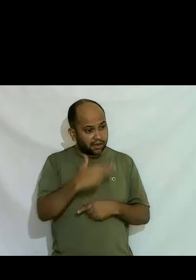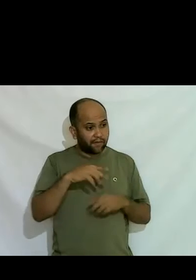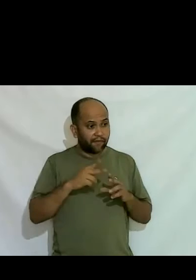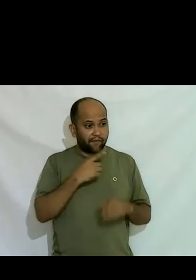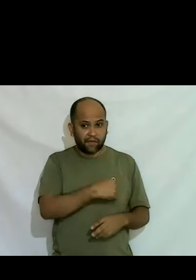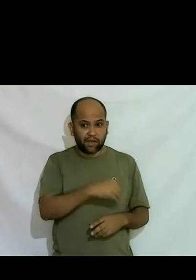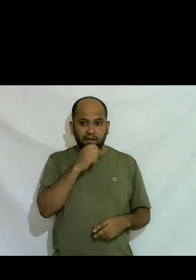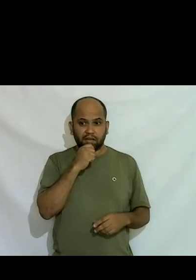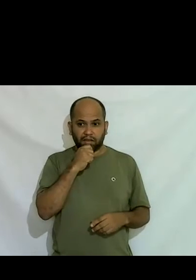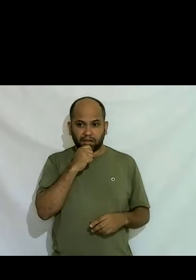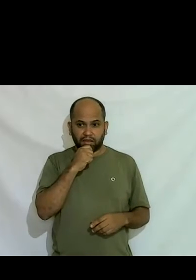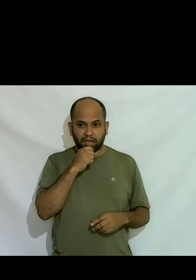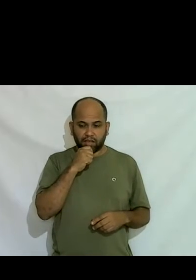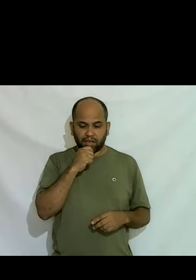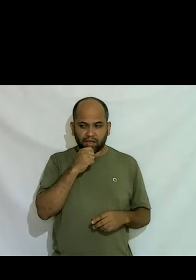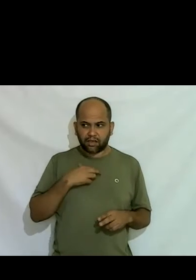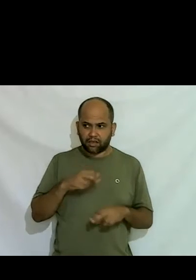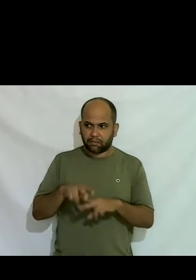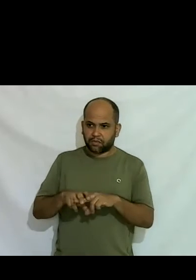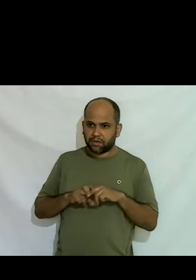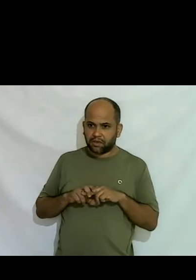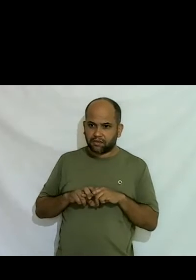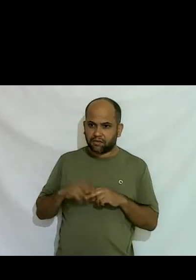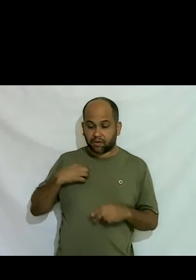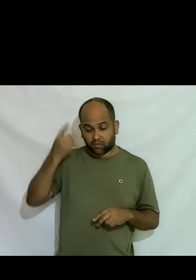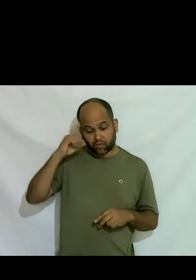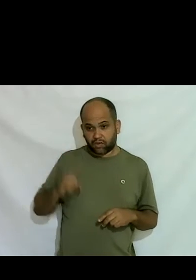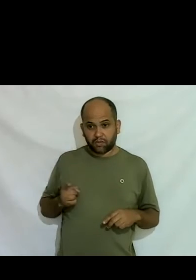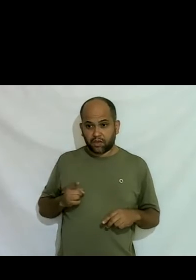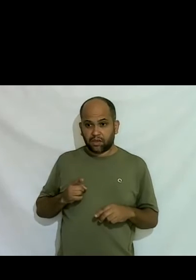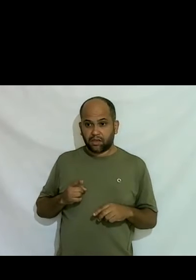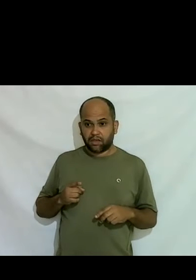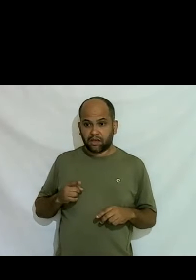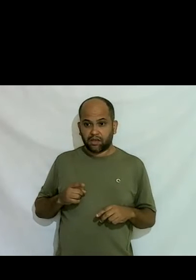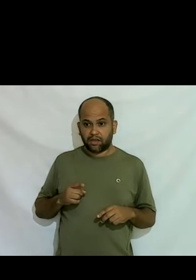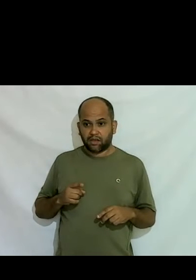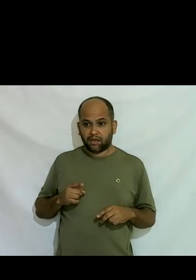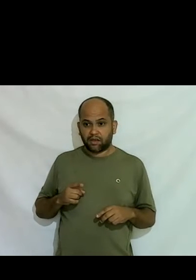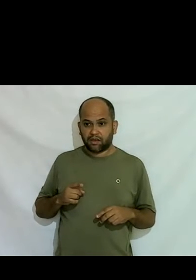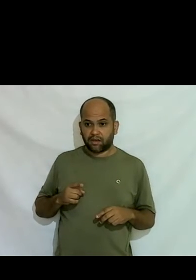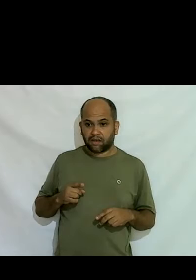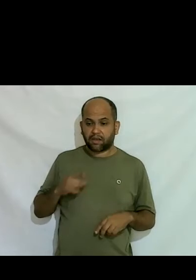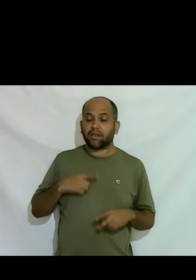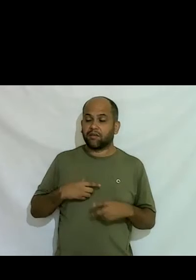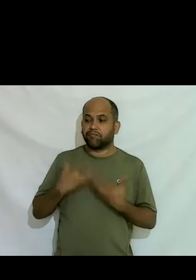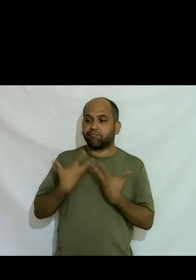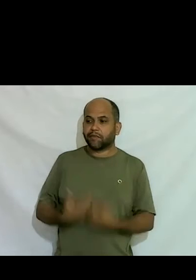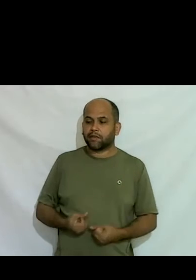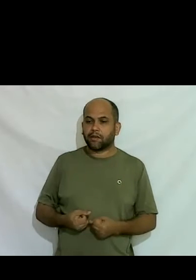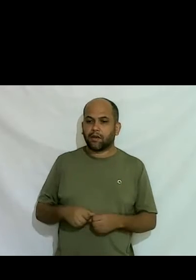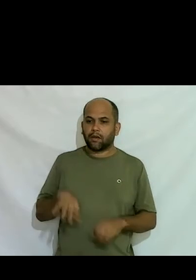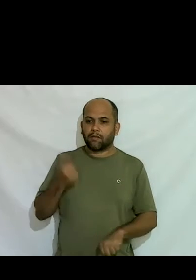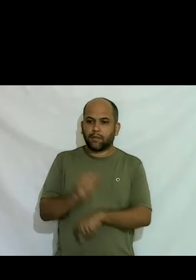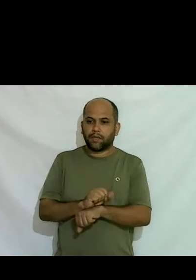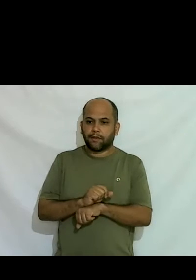e esse foi o argumento eu não sabia que eu ficaria estéreo então esse foi o argumento que me convenceu a parar e me lembro que eu